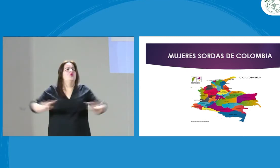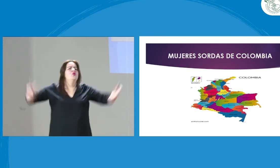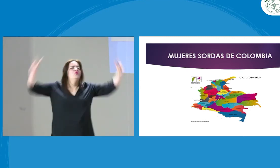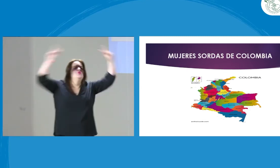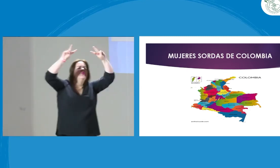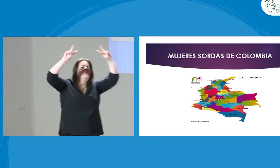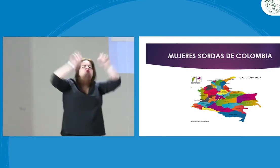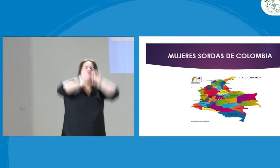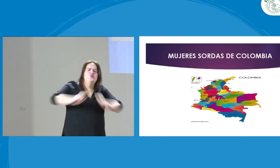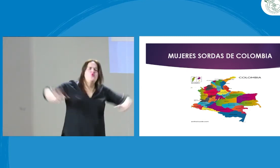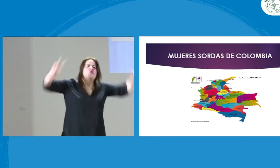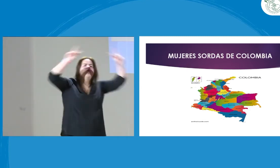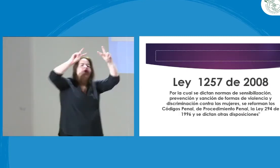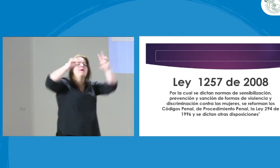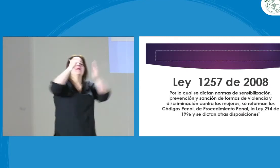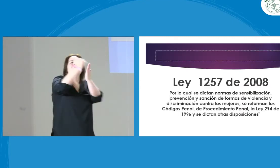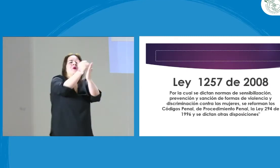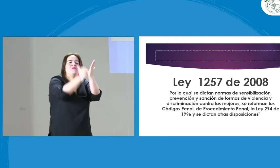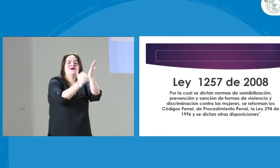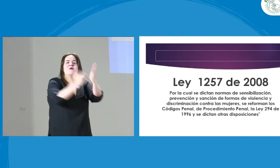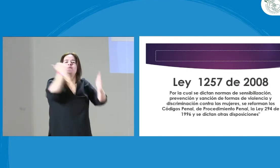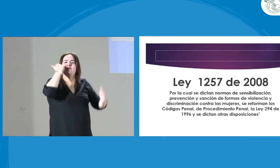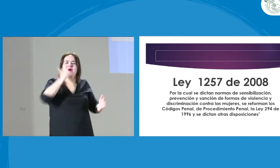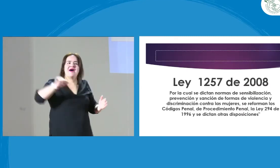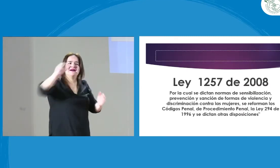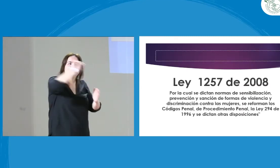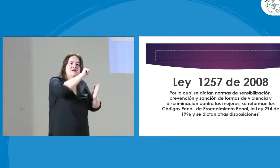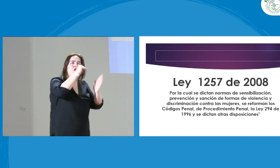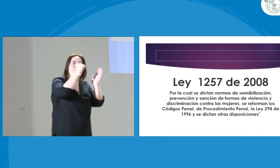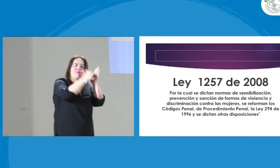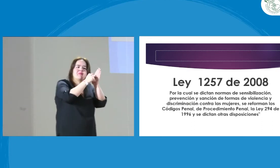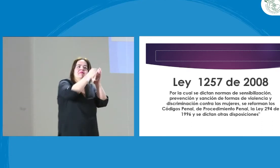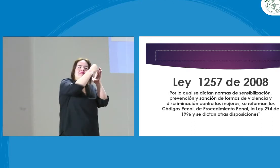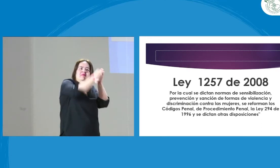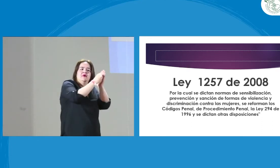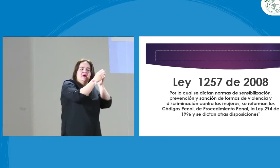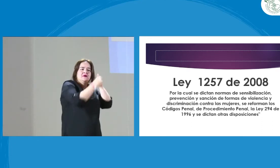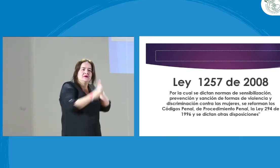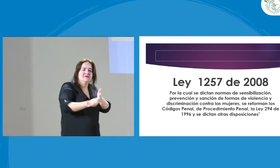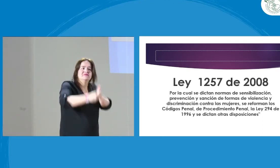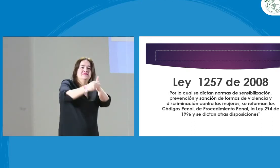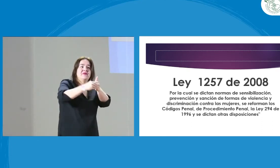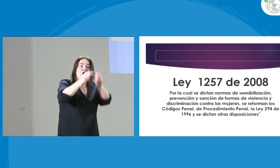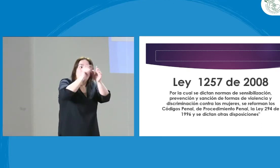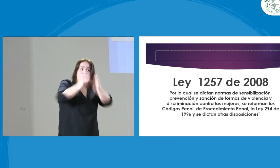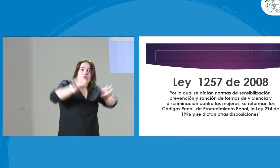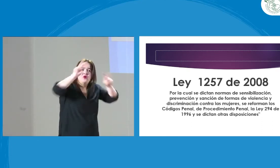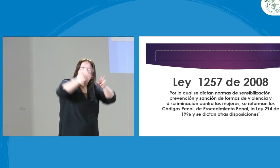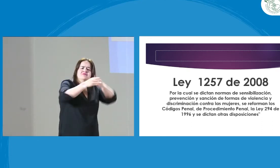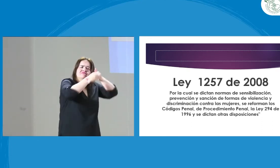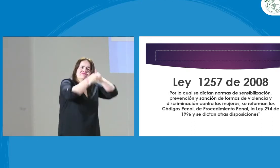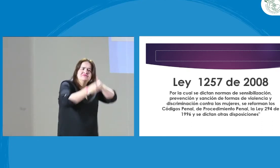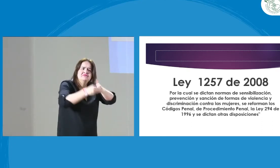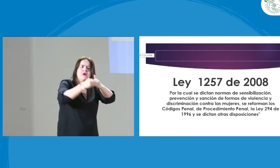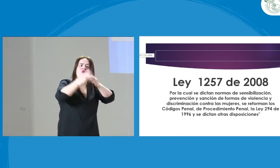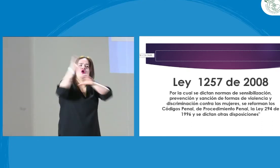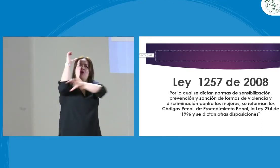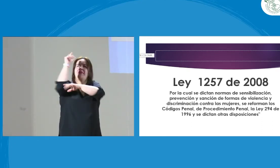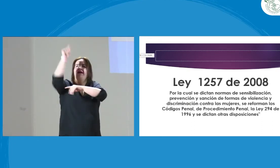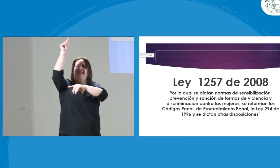antes de iniciar con Colombia, vamos a hablar a nivel mundial desde la ONU. En el programa de mujeres, allí hay unas orientaciones y unos